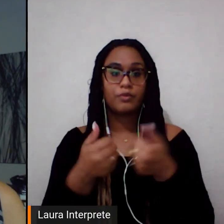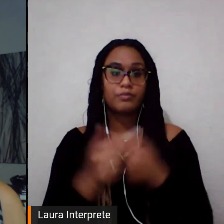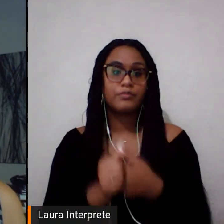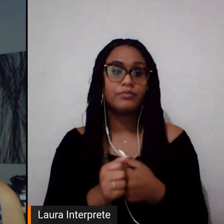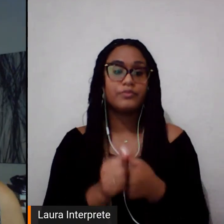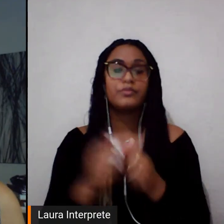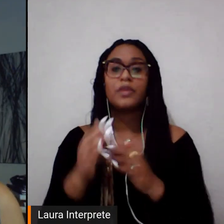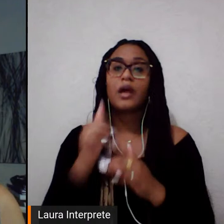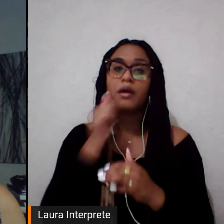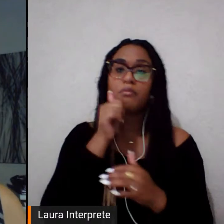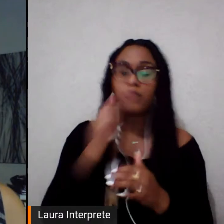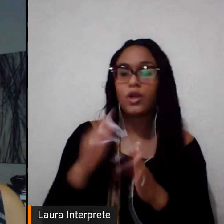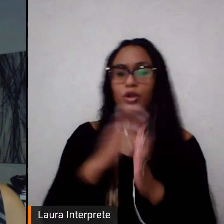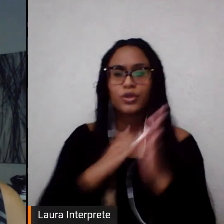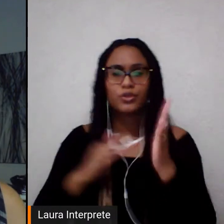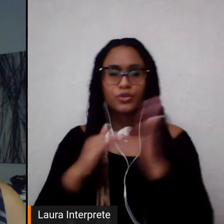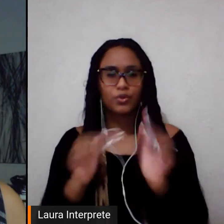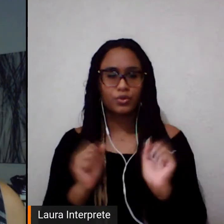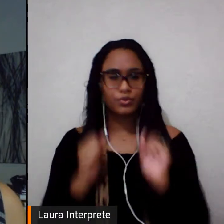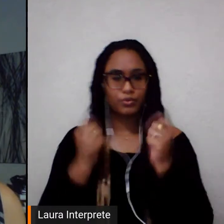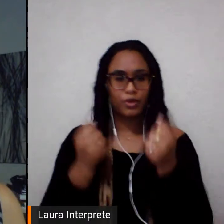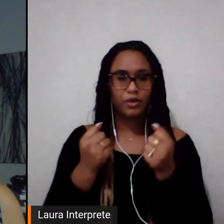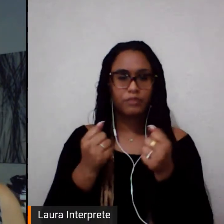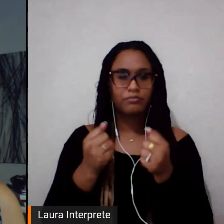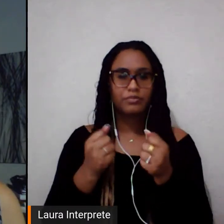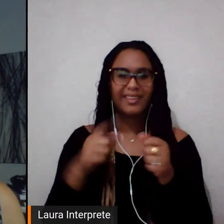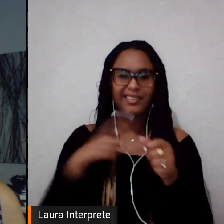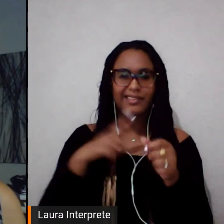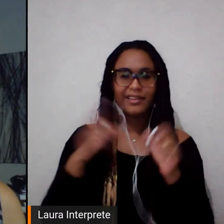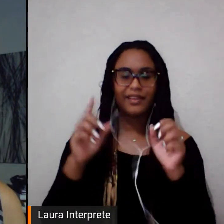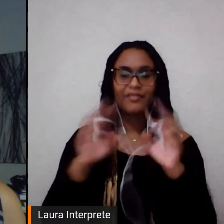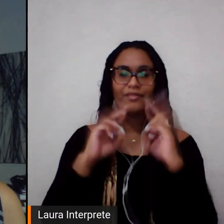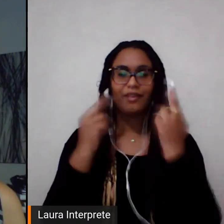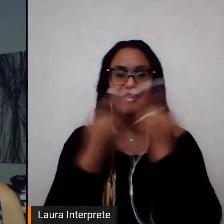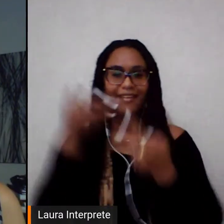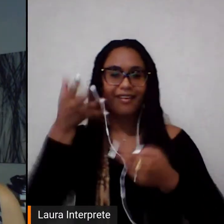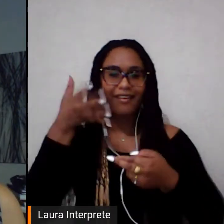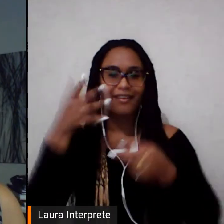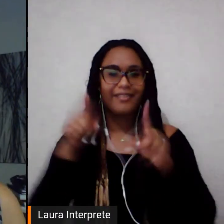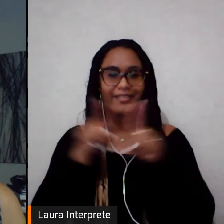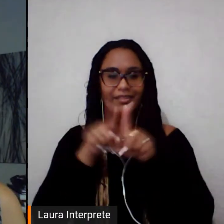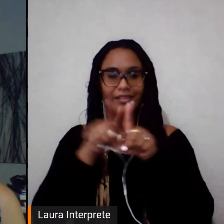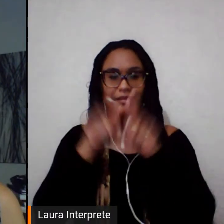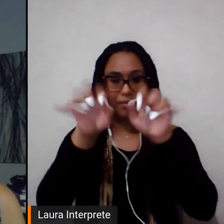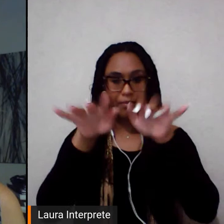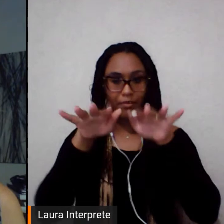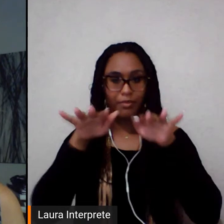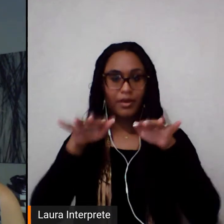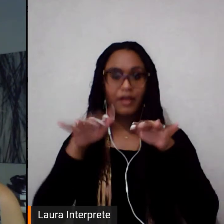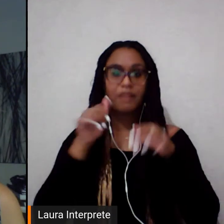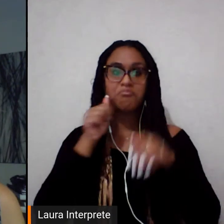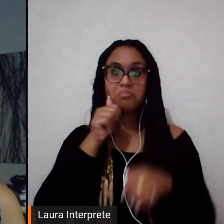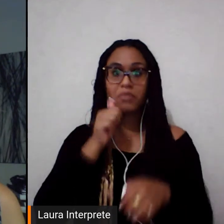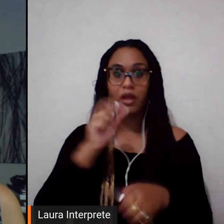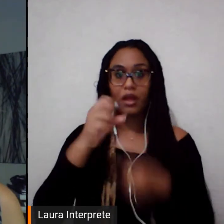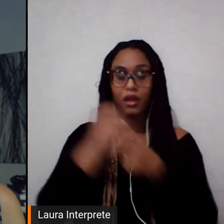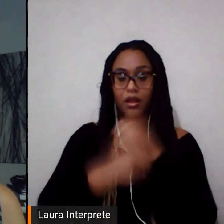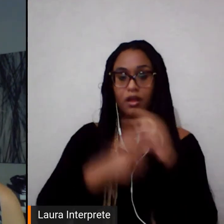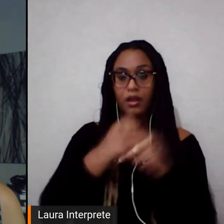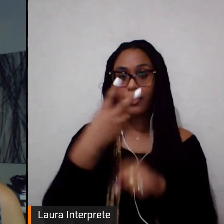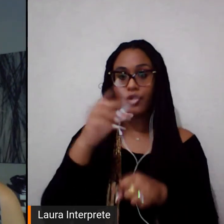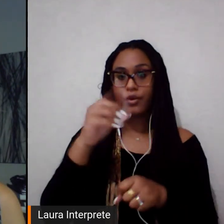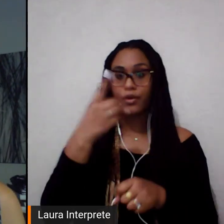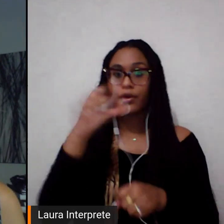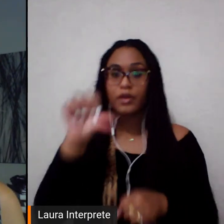Mulheres do Futebol, que foi realizada em 2019, que contou essa história de como as mulheres tiveram de lutar